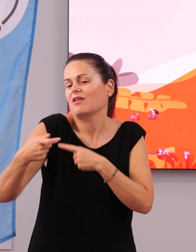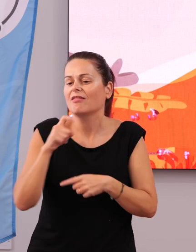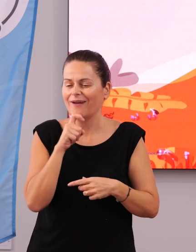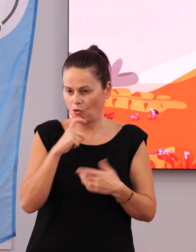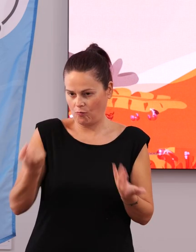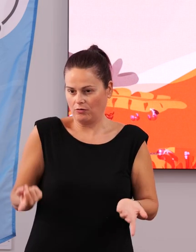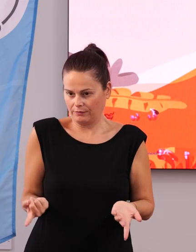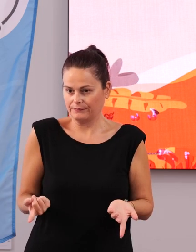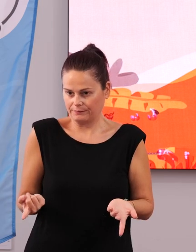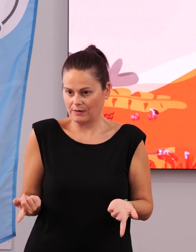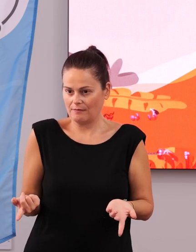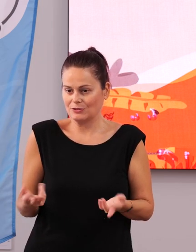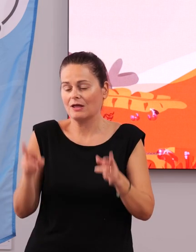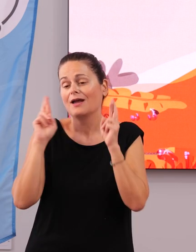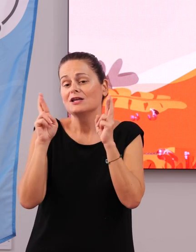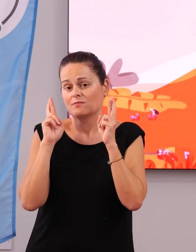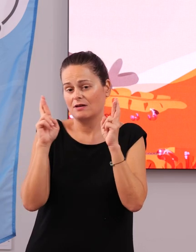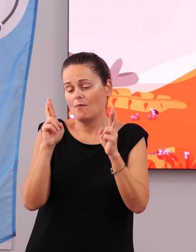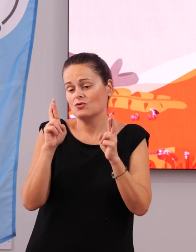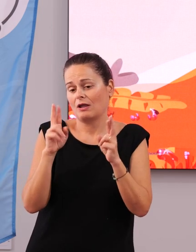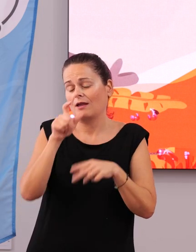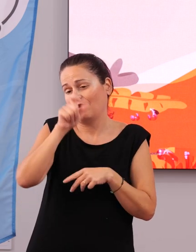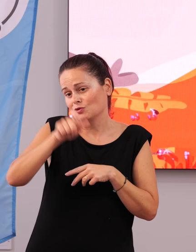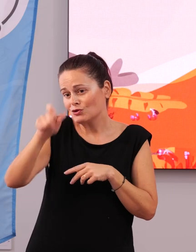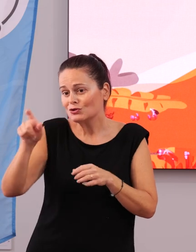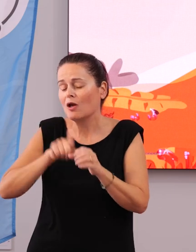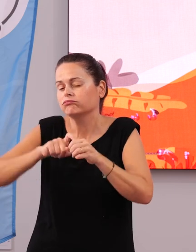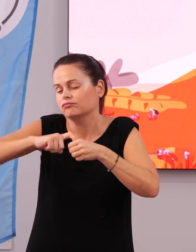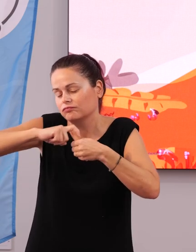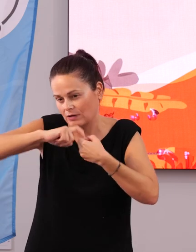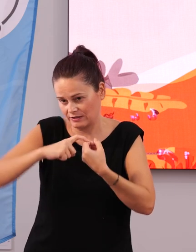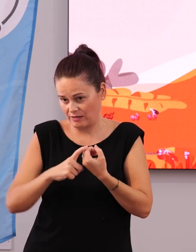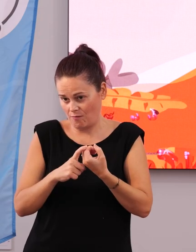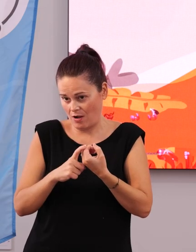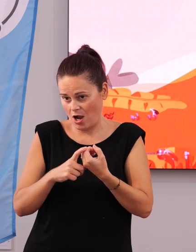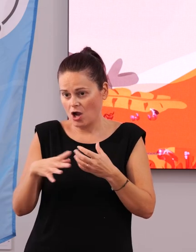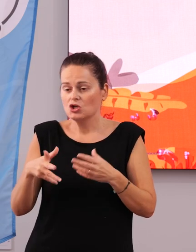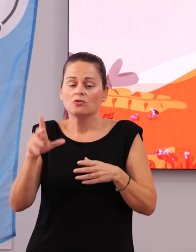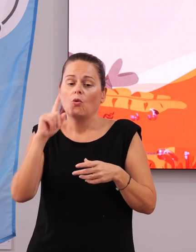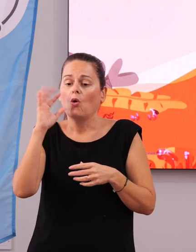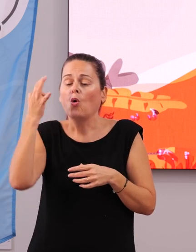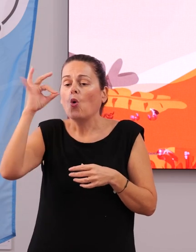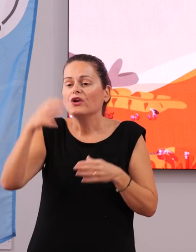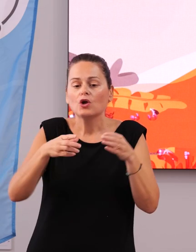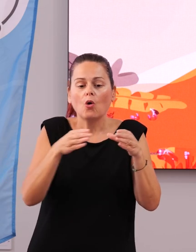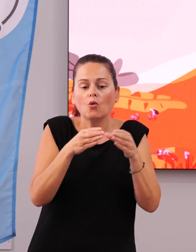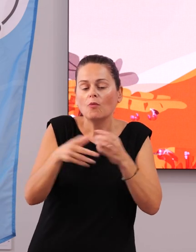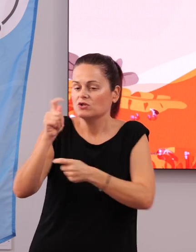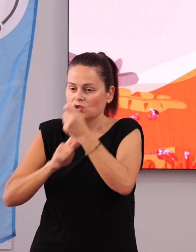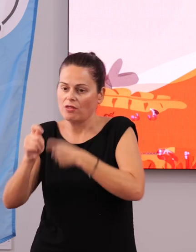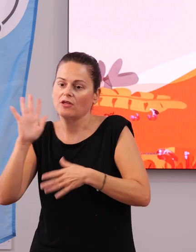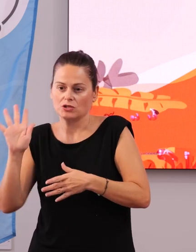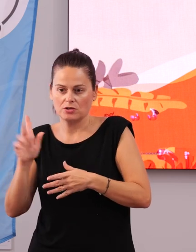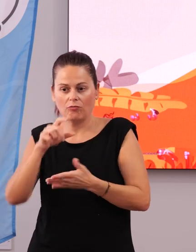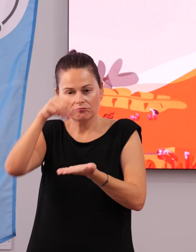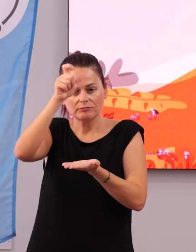bueno, pues esperamos contar con la participación de mucha más gente, aparte de los colectivos que ya participamos habitualmente,